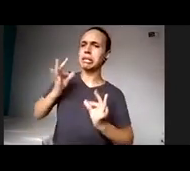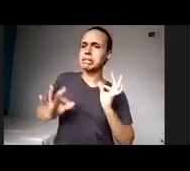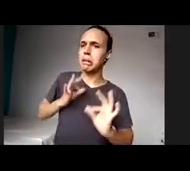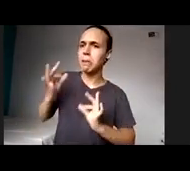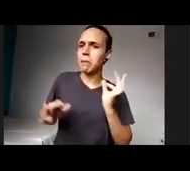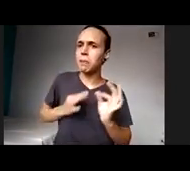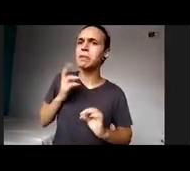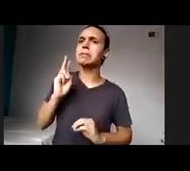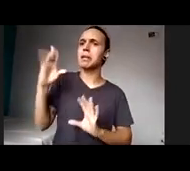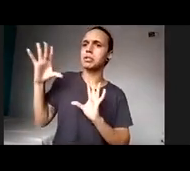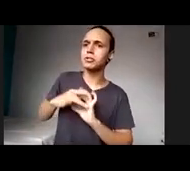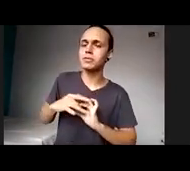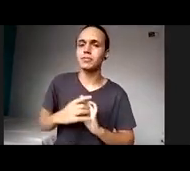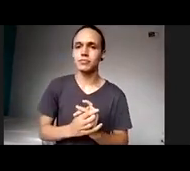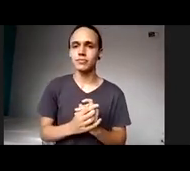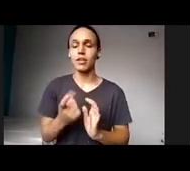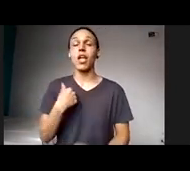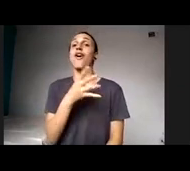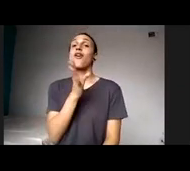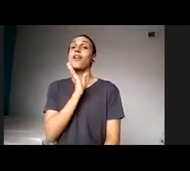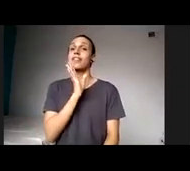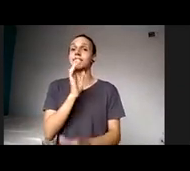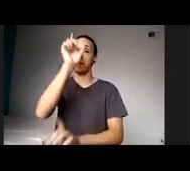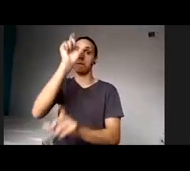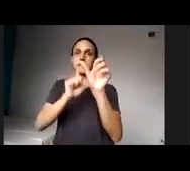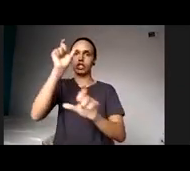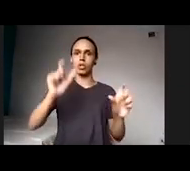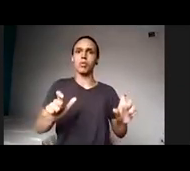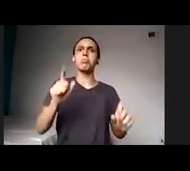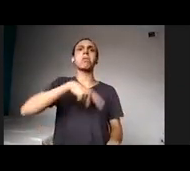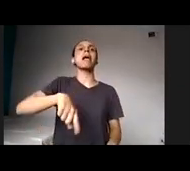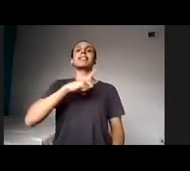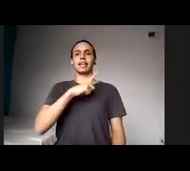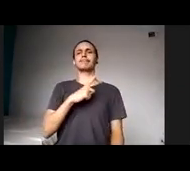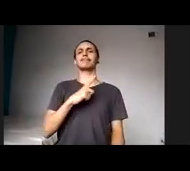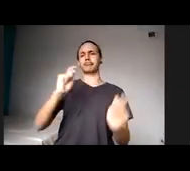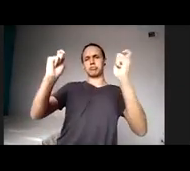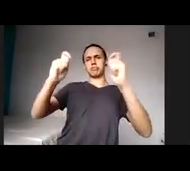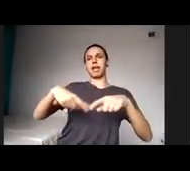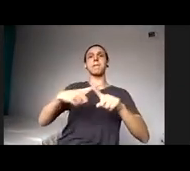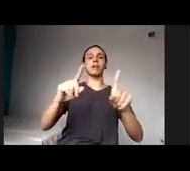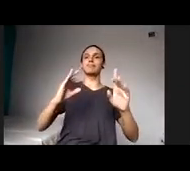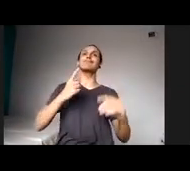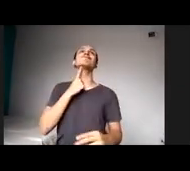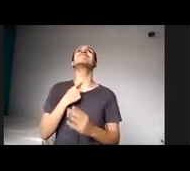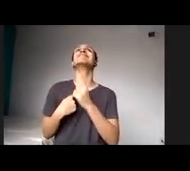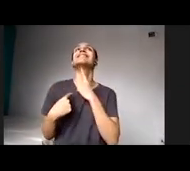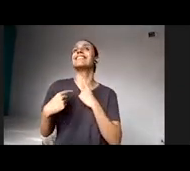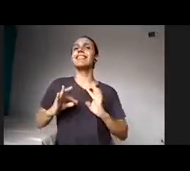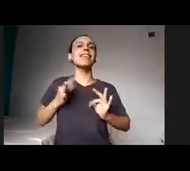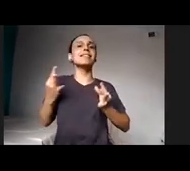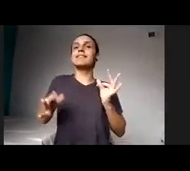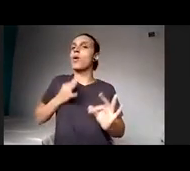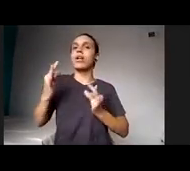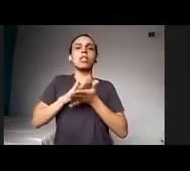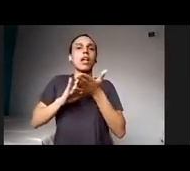juntos. Eu conheço pessoas que têm condição, mas não têm tesão. Eu conheço pessoas que têm tesão, mas não